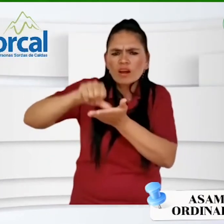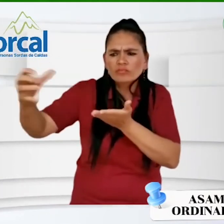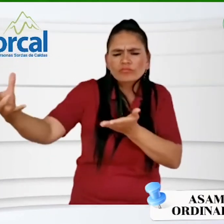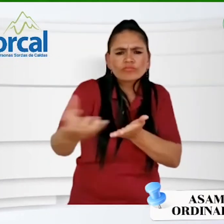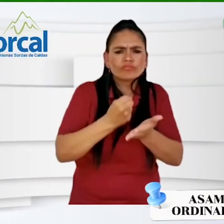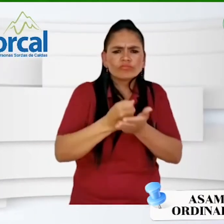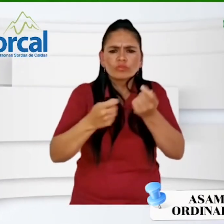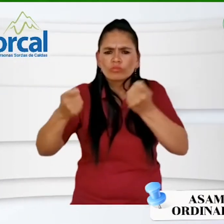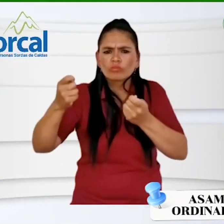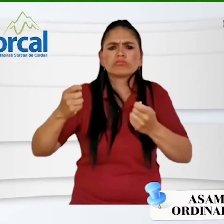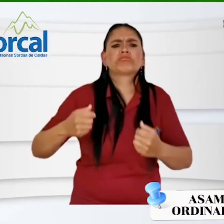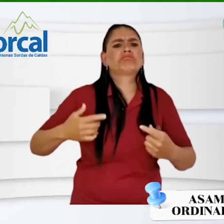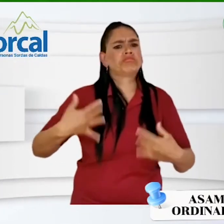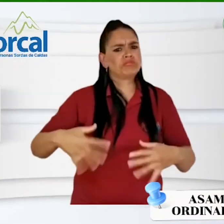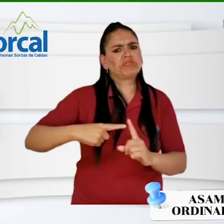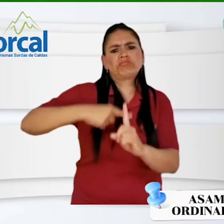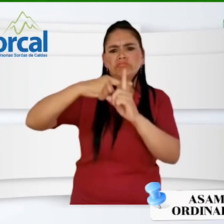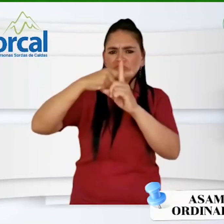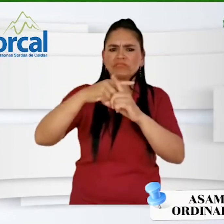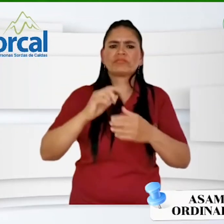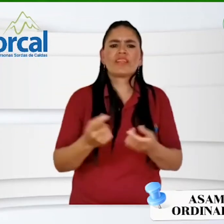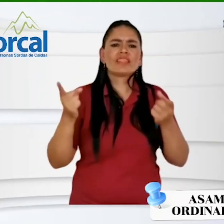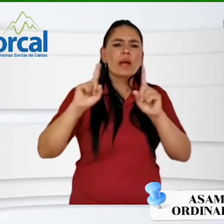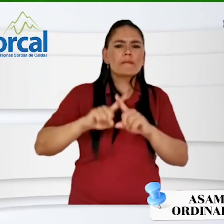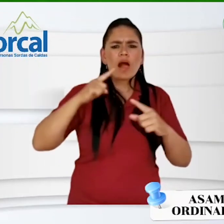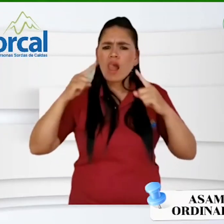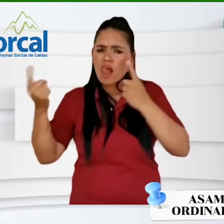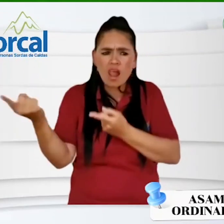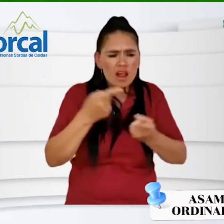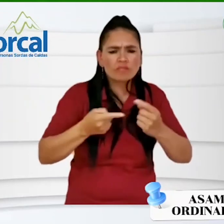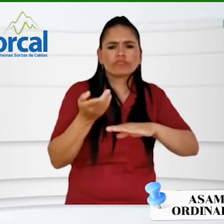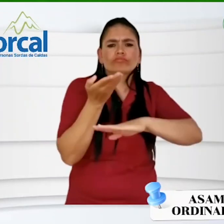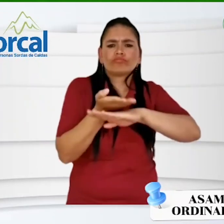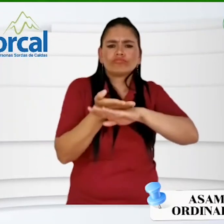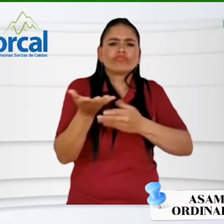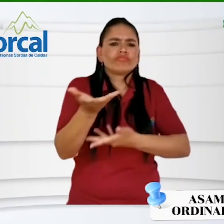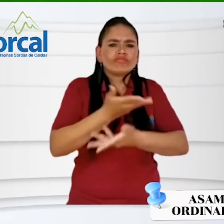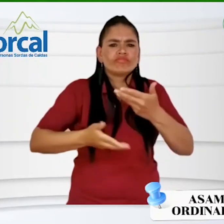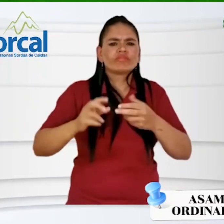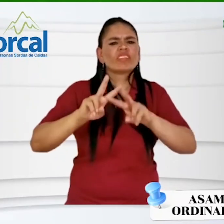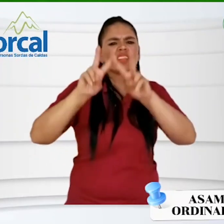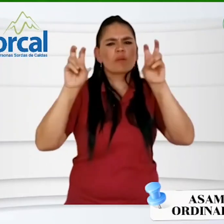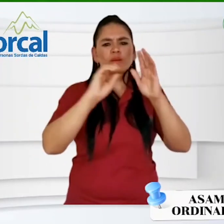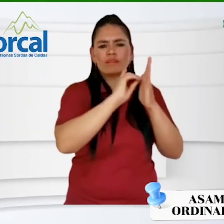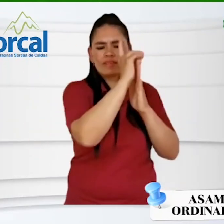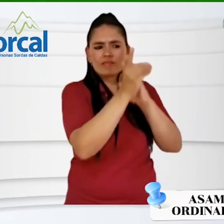bueno en temas de ingresos para la asociación. Se informó de un asunto de la DIAN al que se le dio solución,